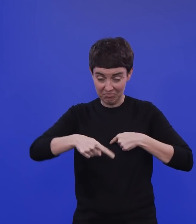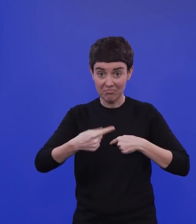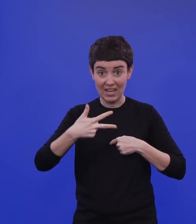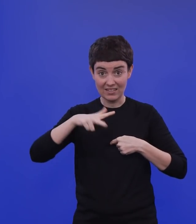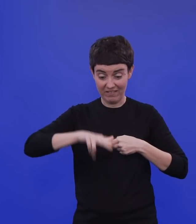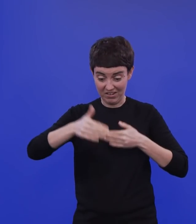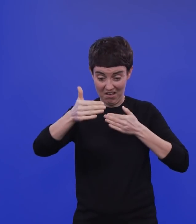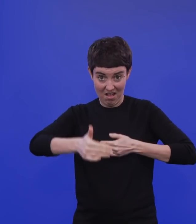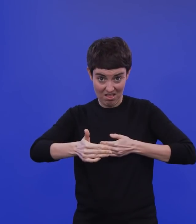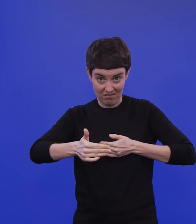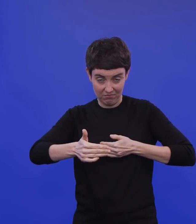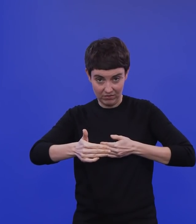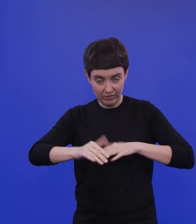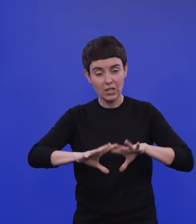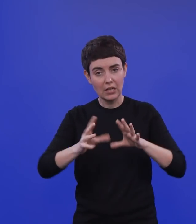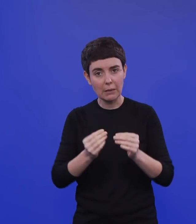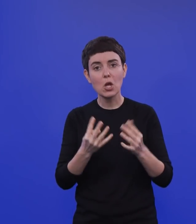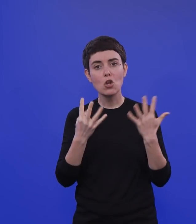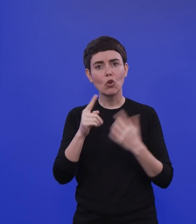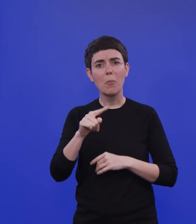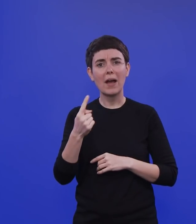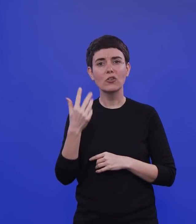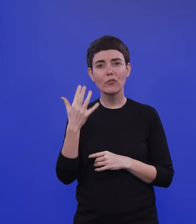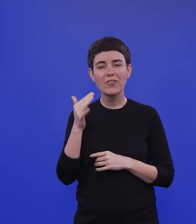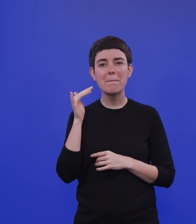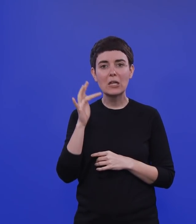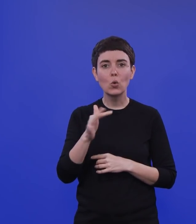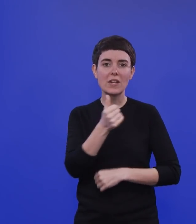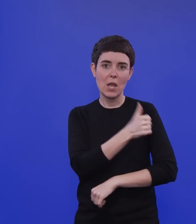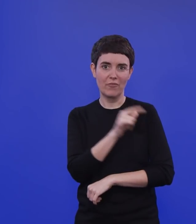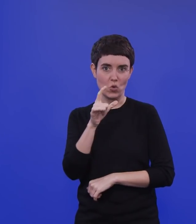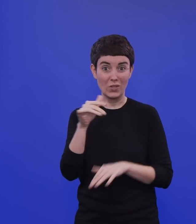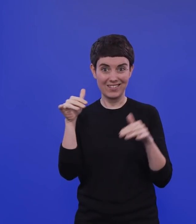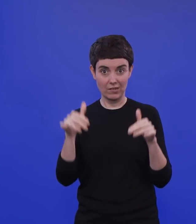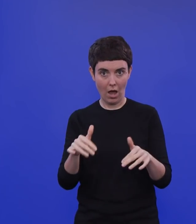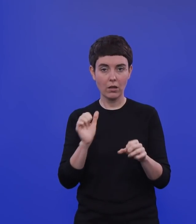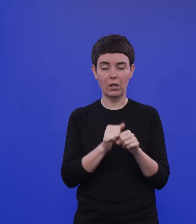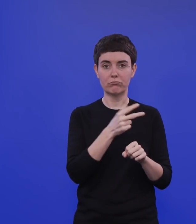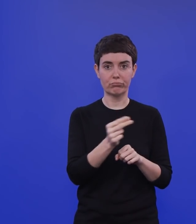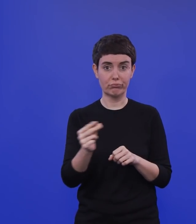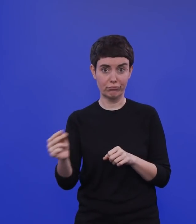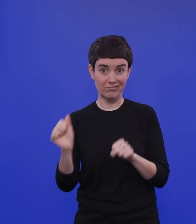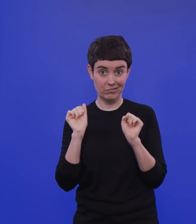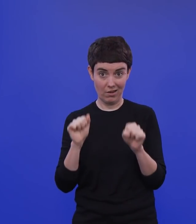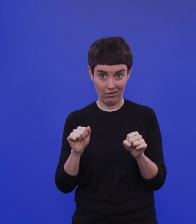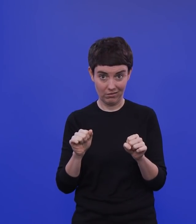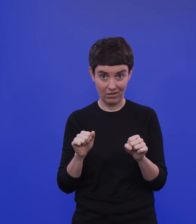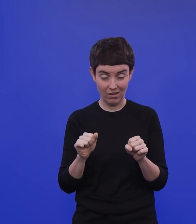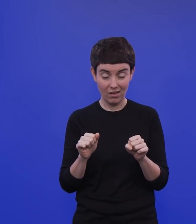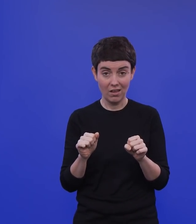also 9,15 Millionen mögliche Impfdosen. Wir müssen uns natürlich auch immer klar machen, eine Dosis, die im